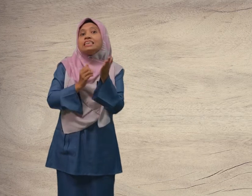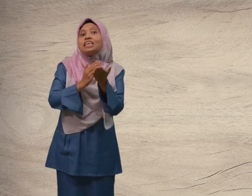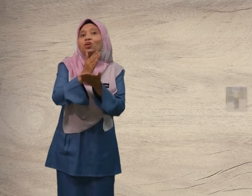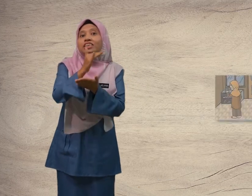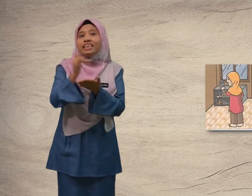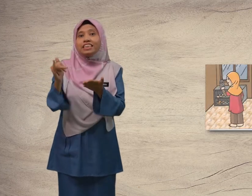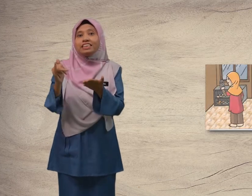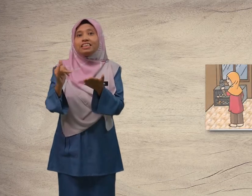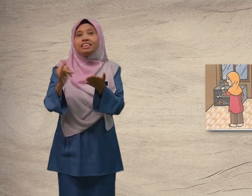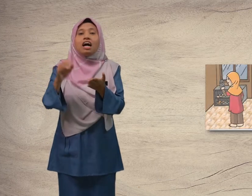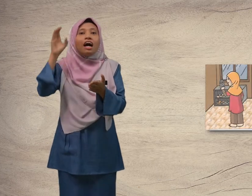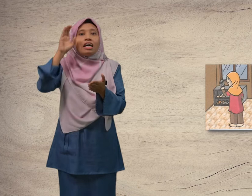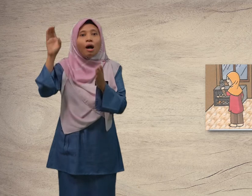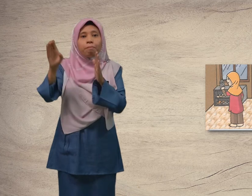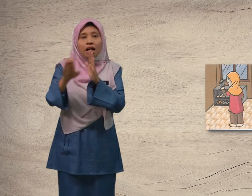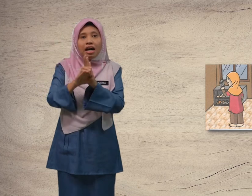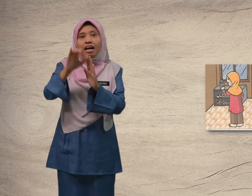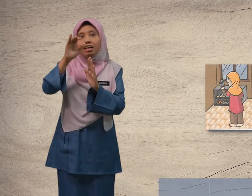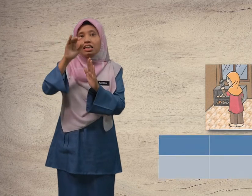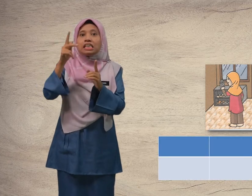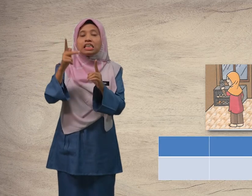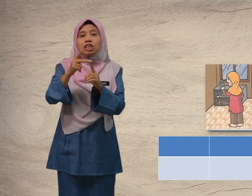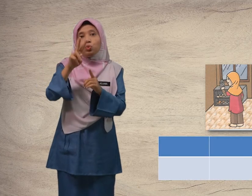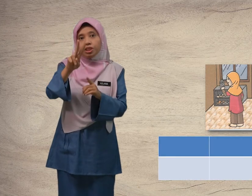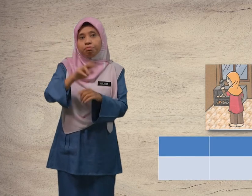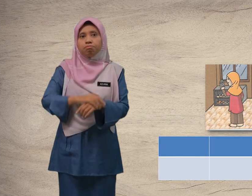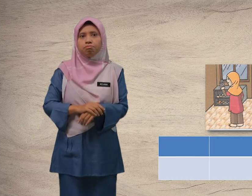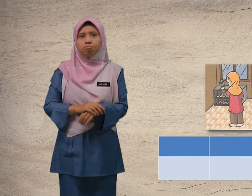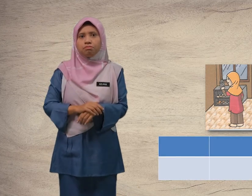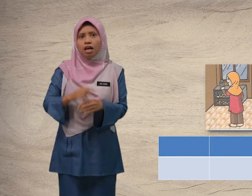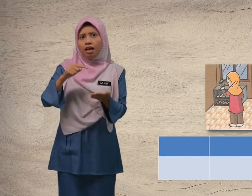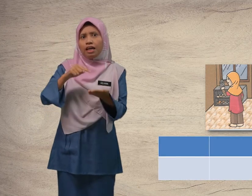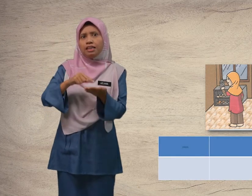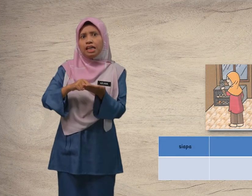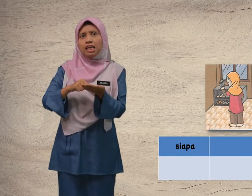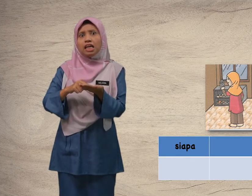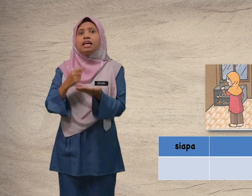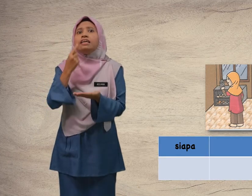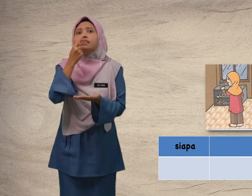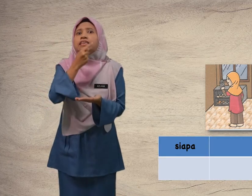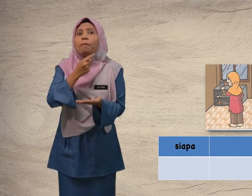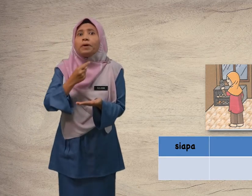Seterusnya, gambar kedua. Ini siapa?